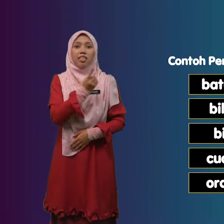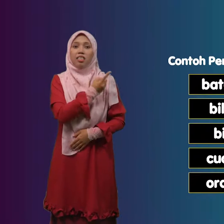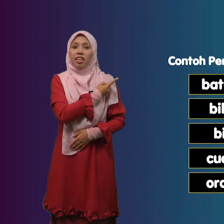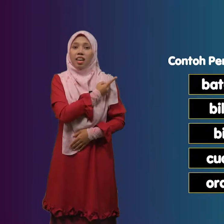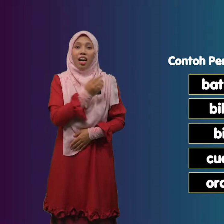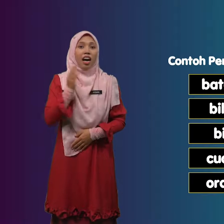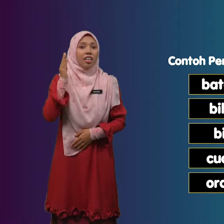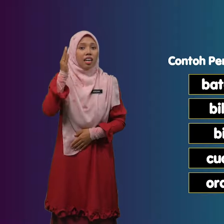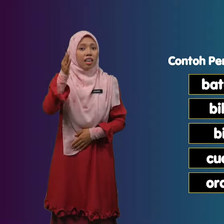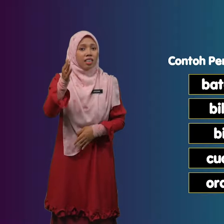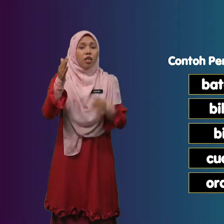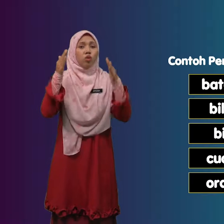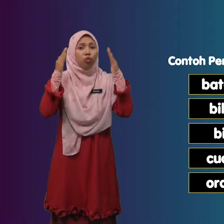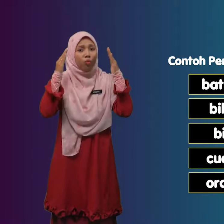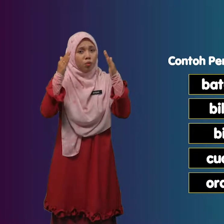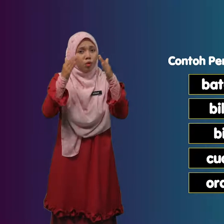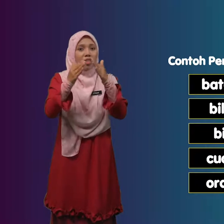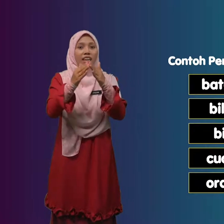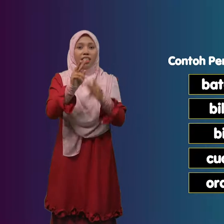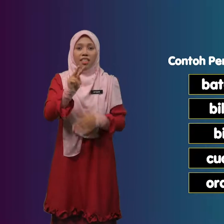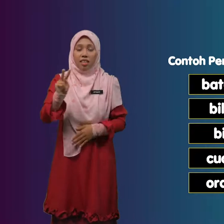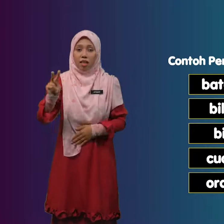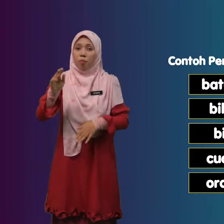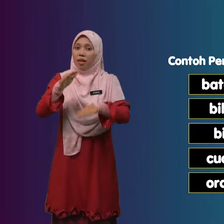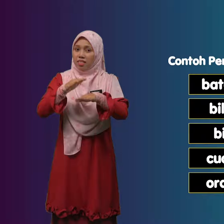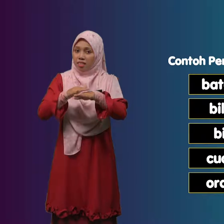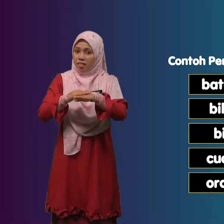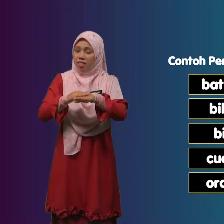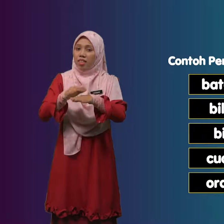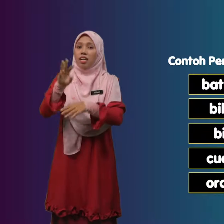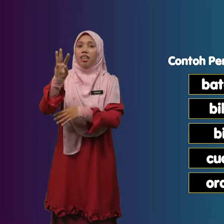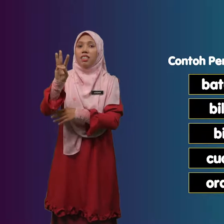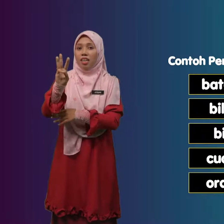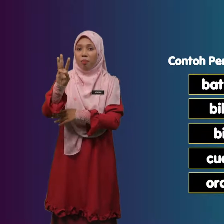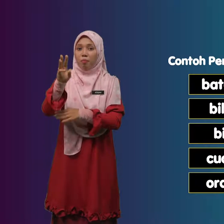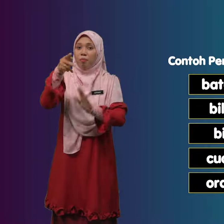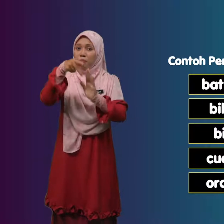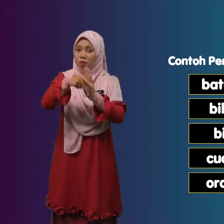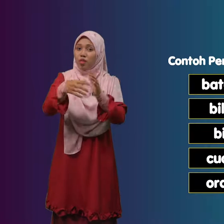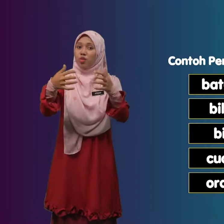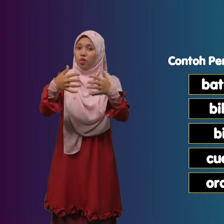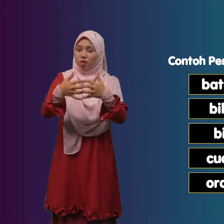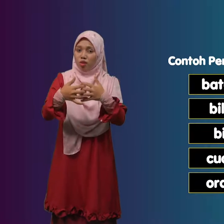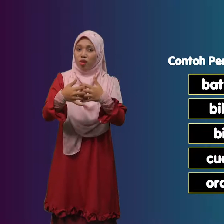Akan Tumpukan Pada Enam Penjodoh